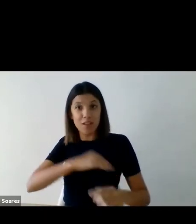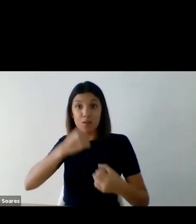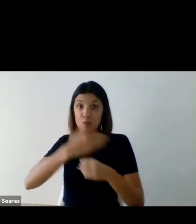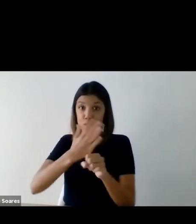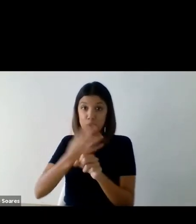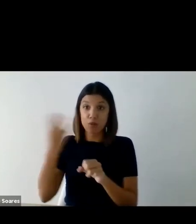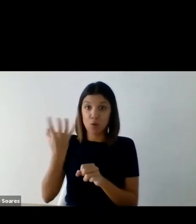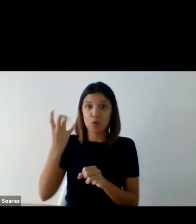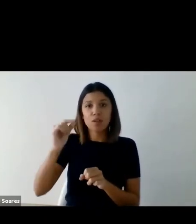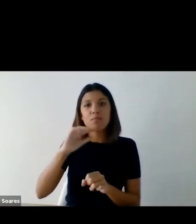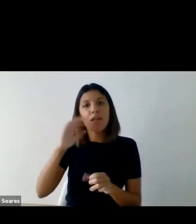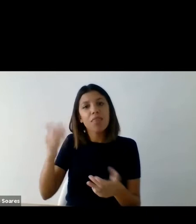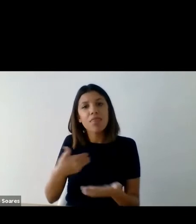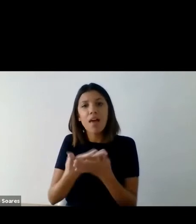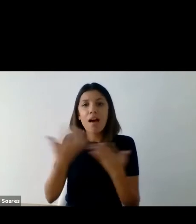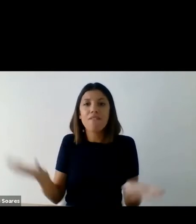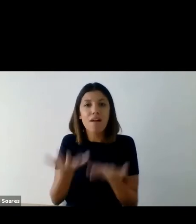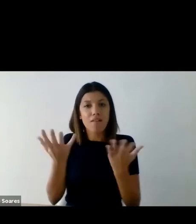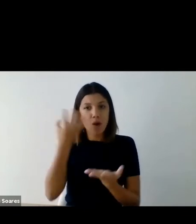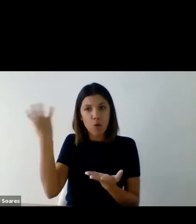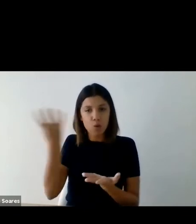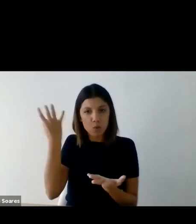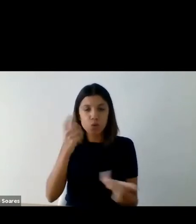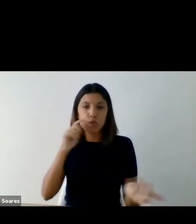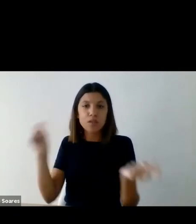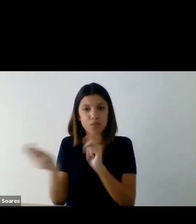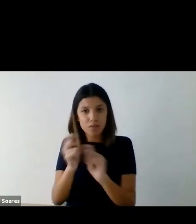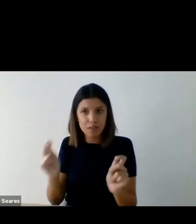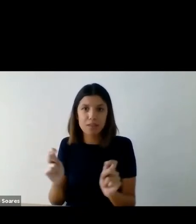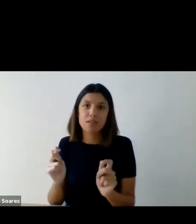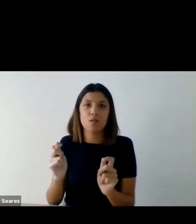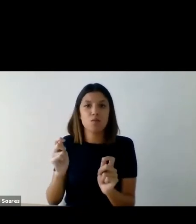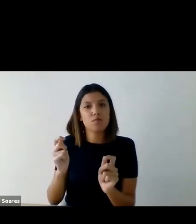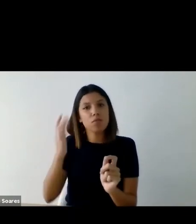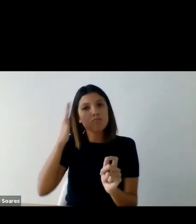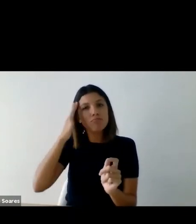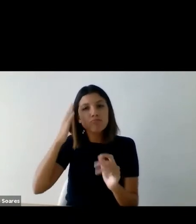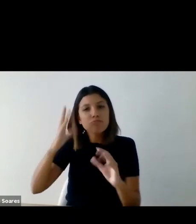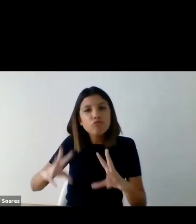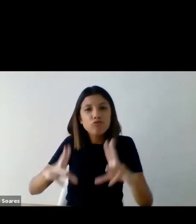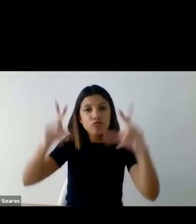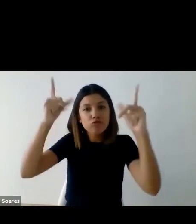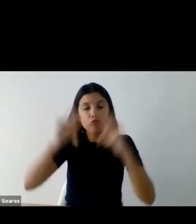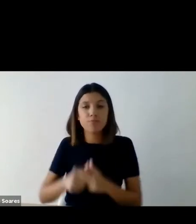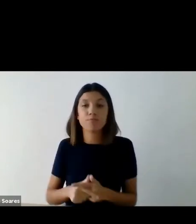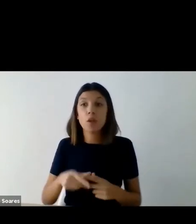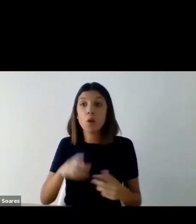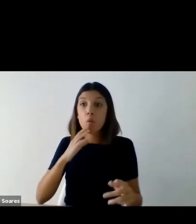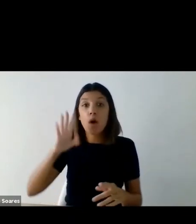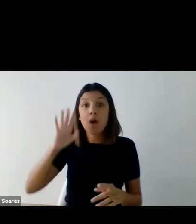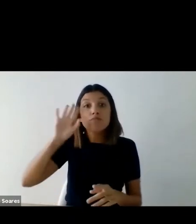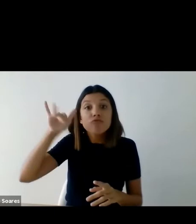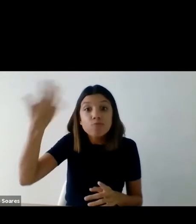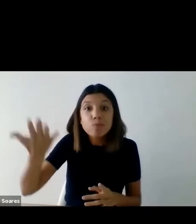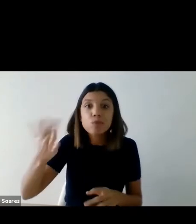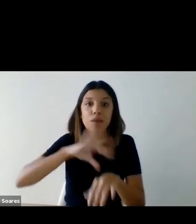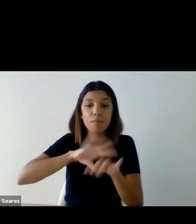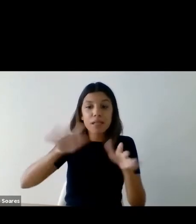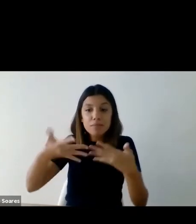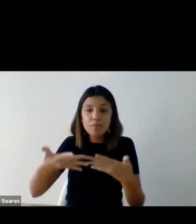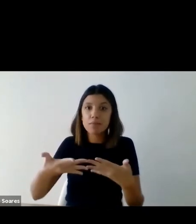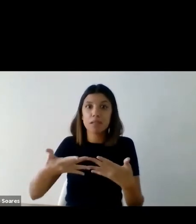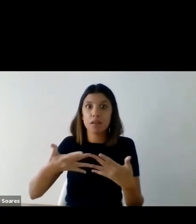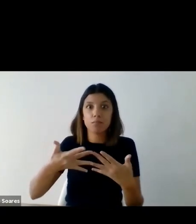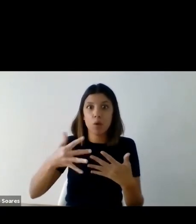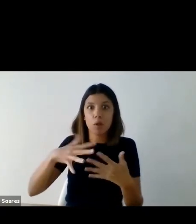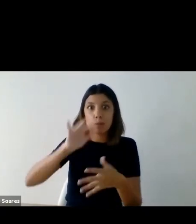para a reflexão, o diálogo e a capacitação. A incerteza em relação ao desenvolvimento da pandemia, na altura da